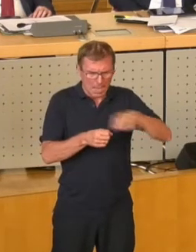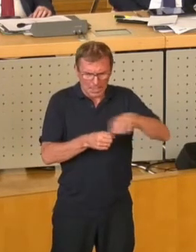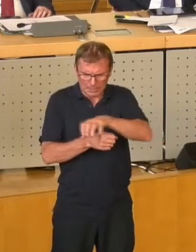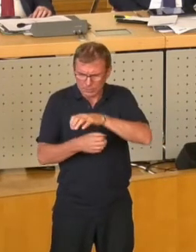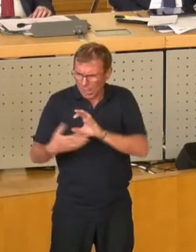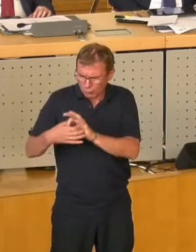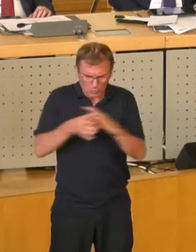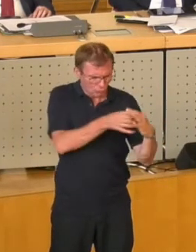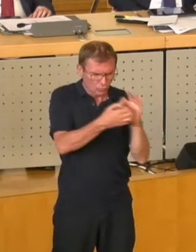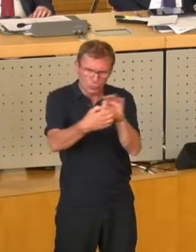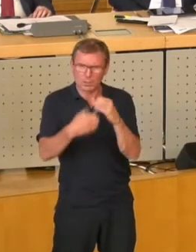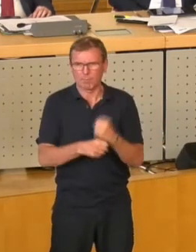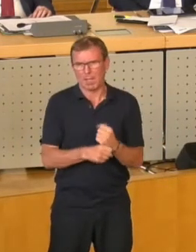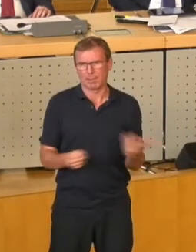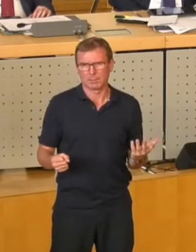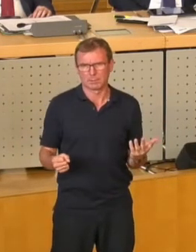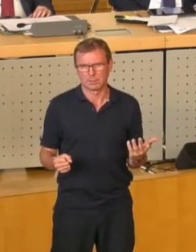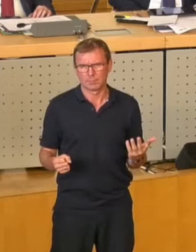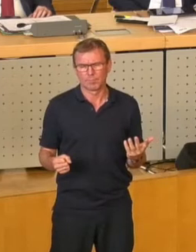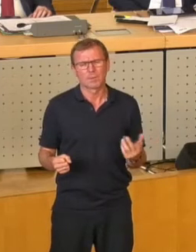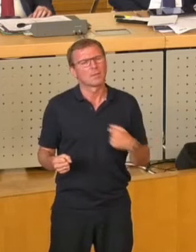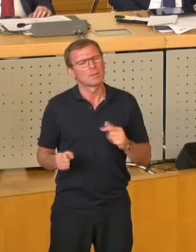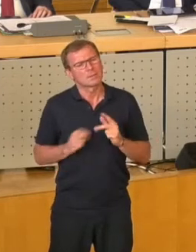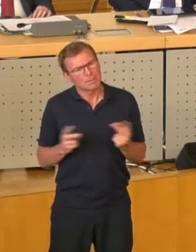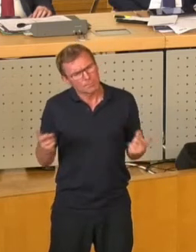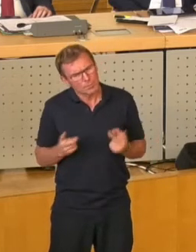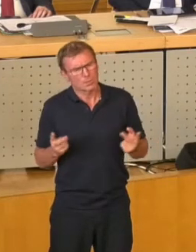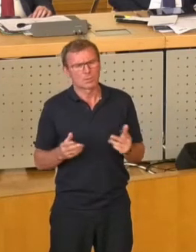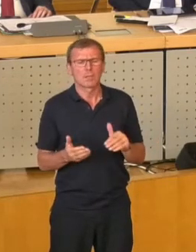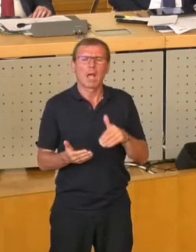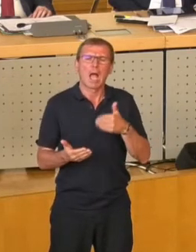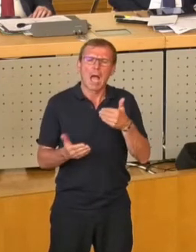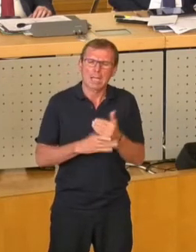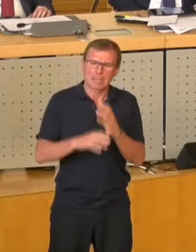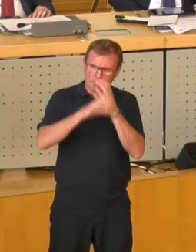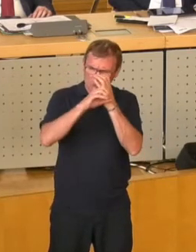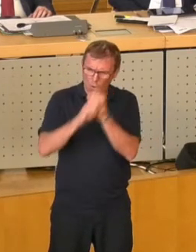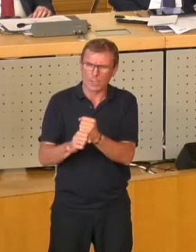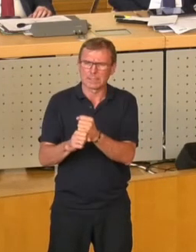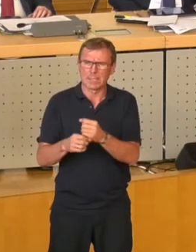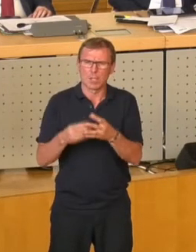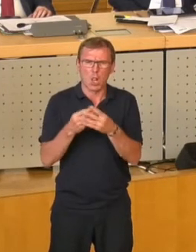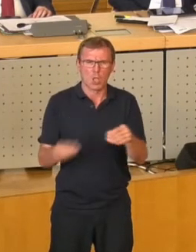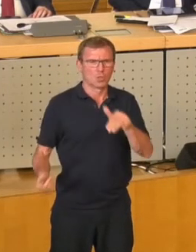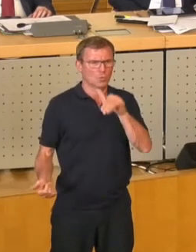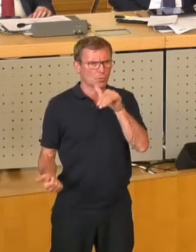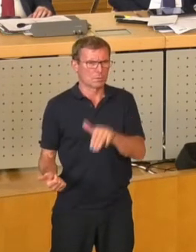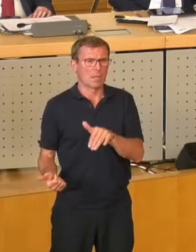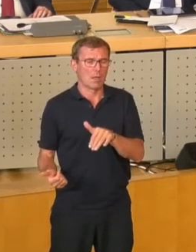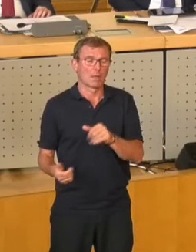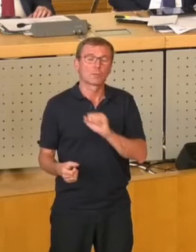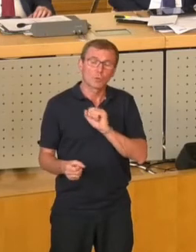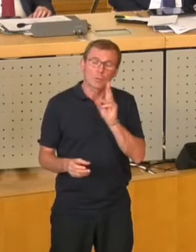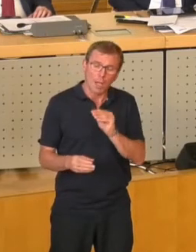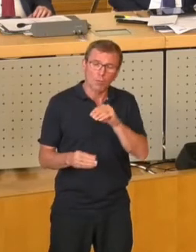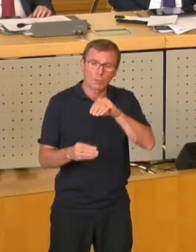zusammenarbeitet, die ergebnisorientierte Lösungen erzeugt. Und dazu gehören auch,